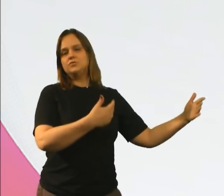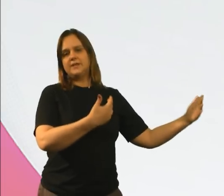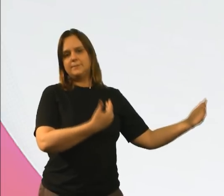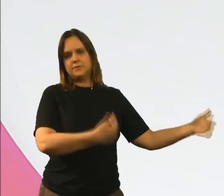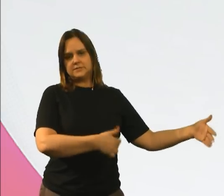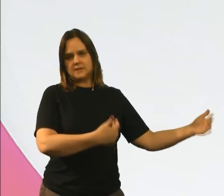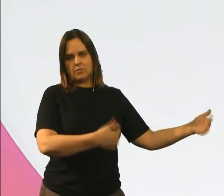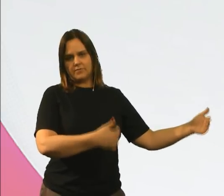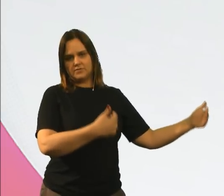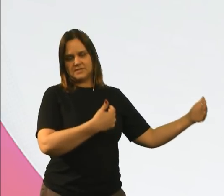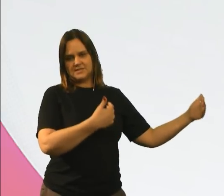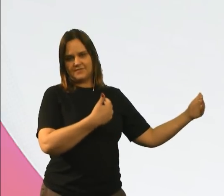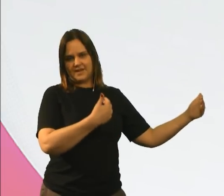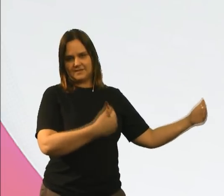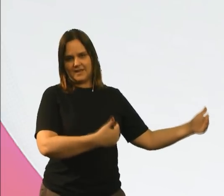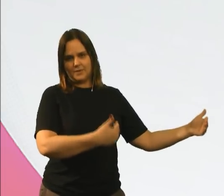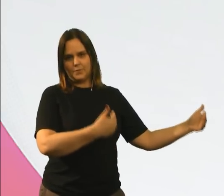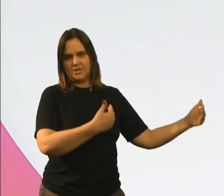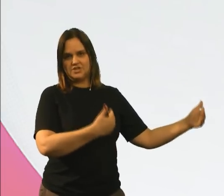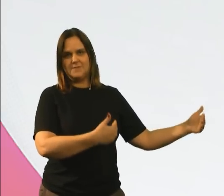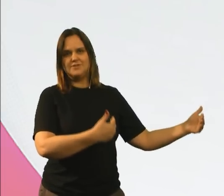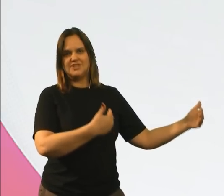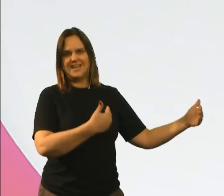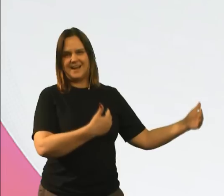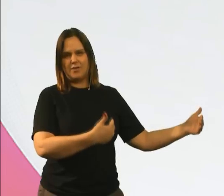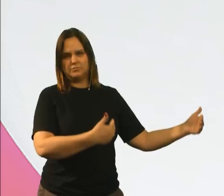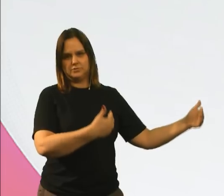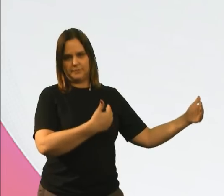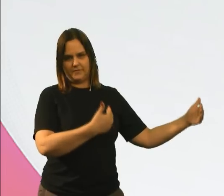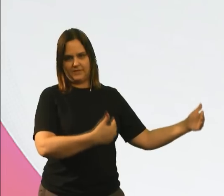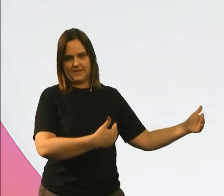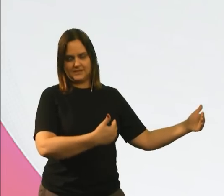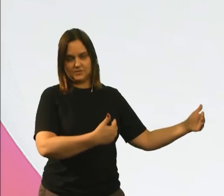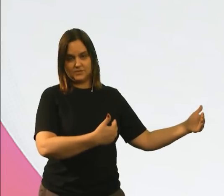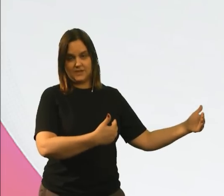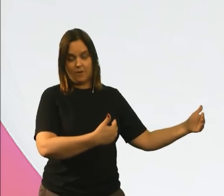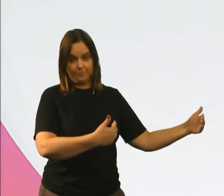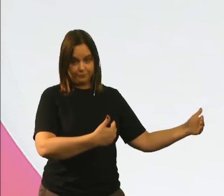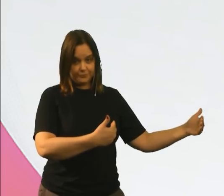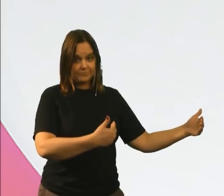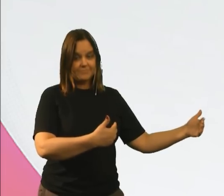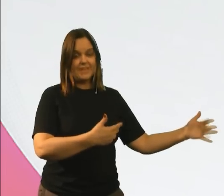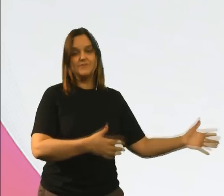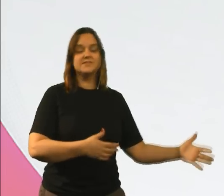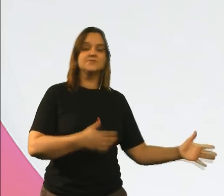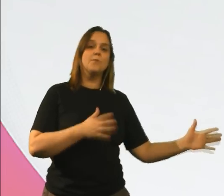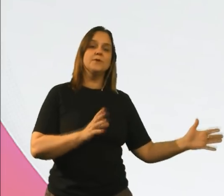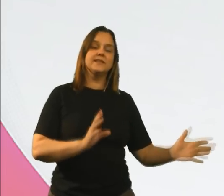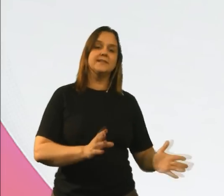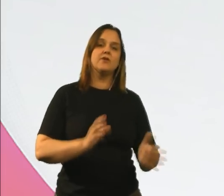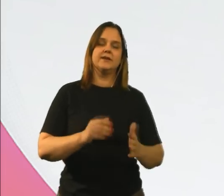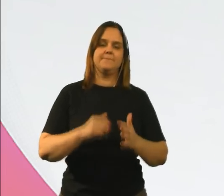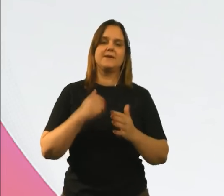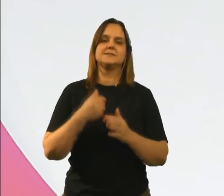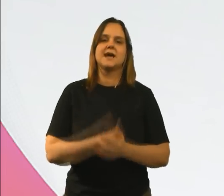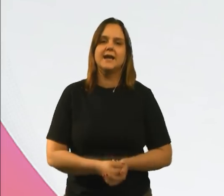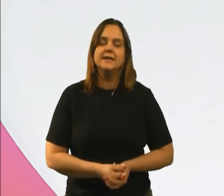contribuição que vocês verteram para o regime geral de previdência social, vocês vão poder, na hora que passarem,